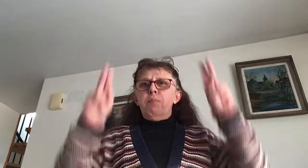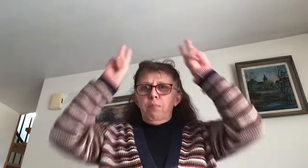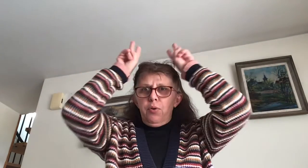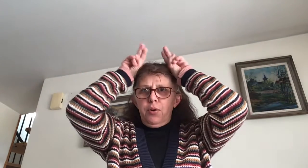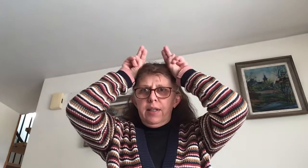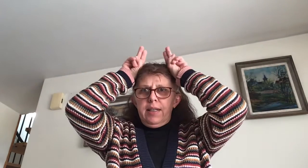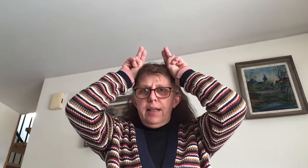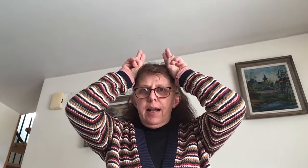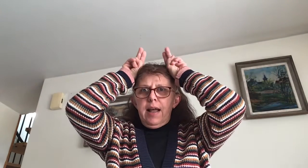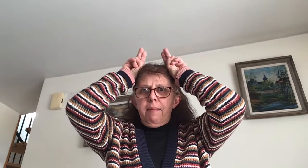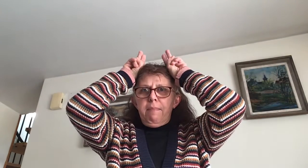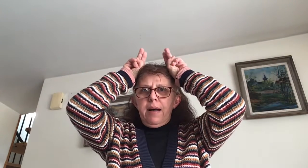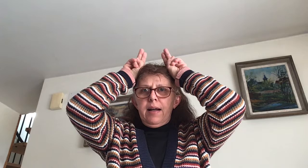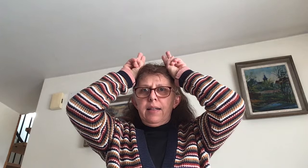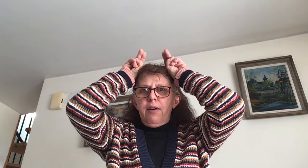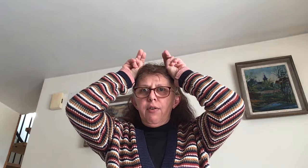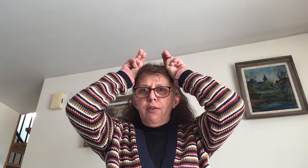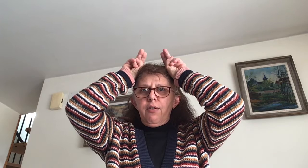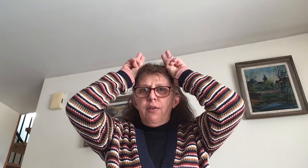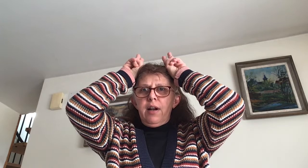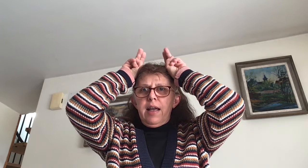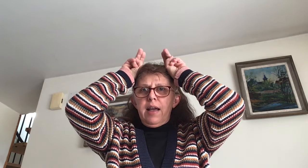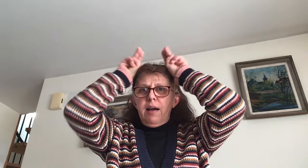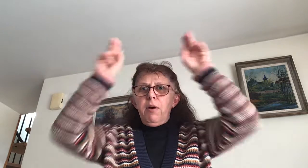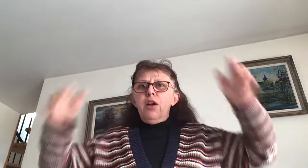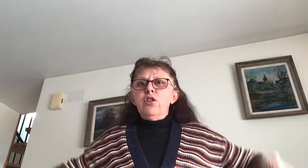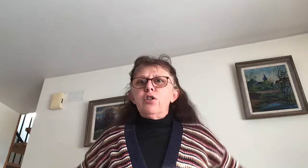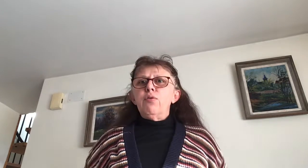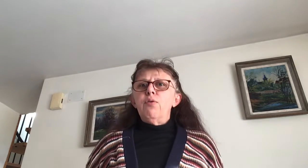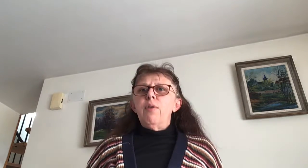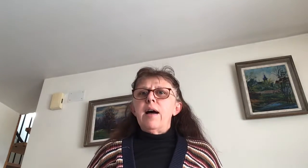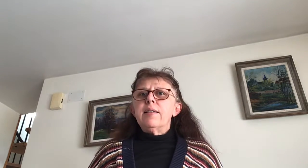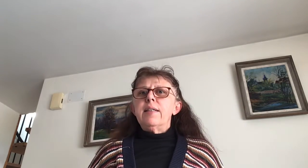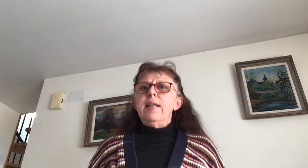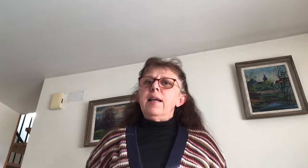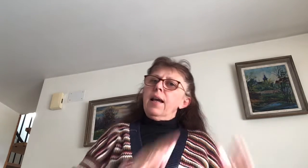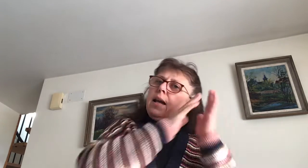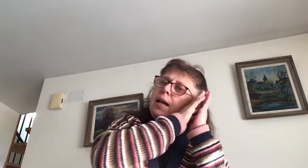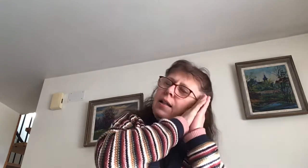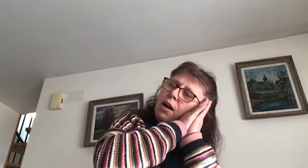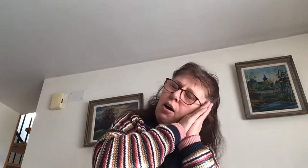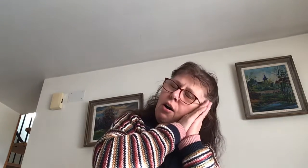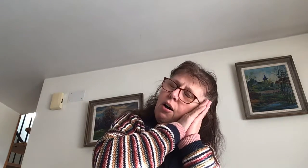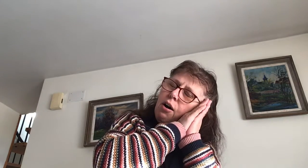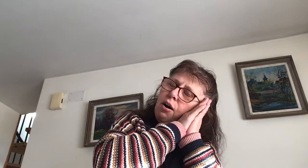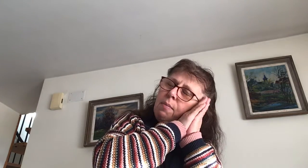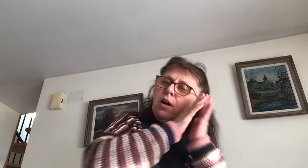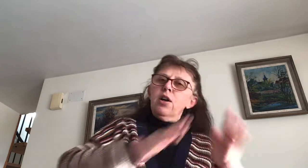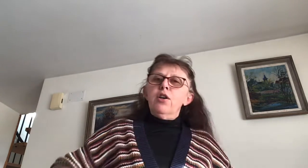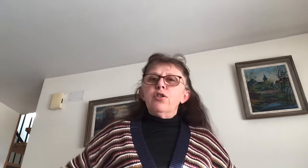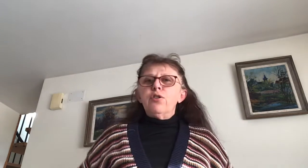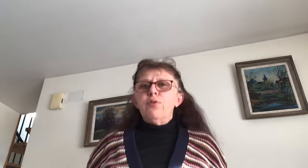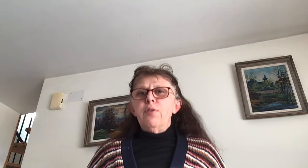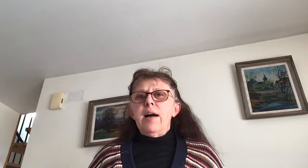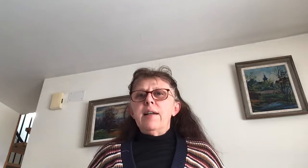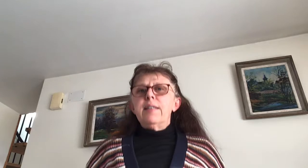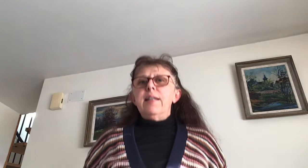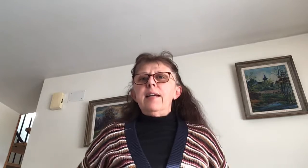Petit lapin dans l'herbe sont assis et dorment, sont assis